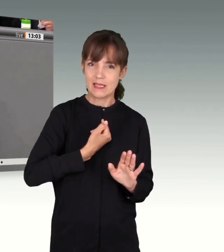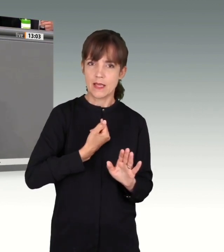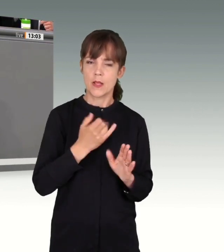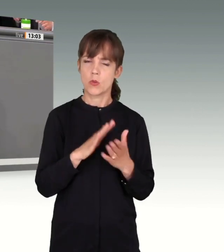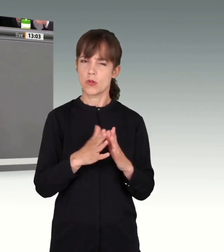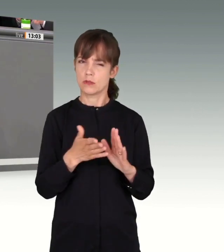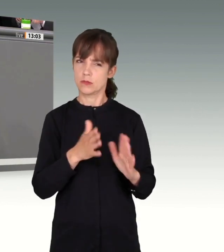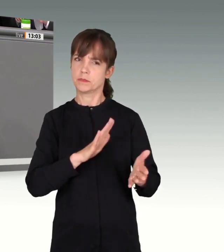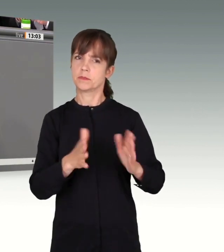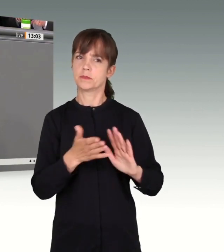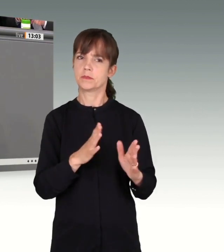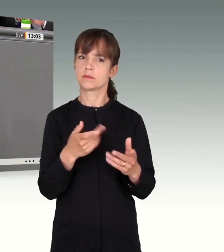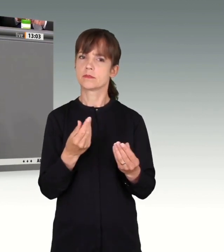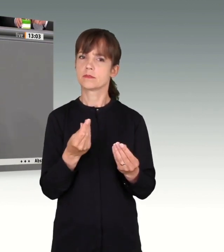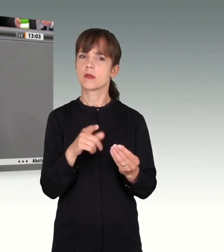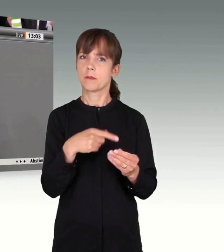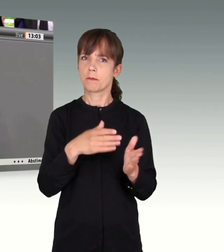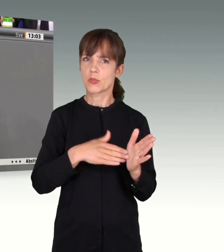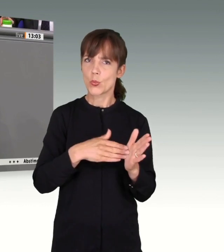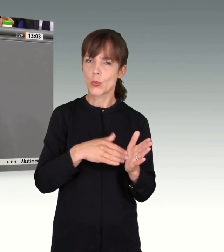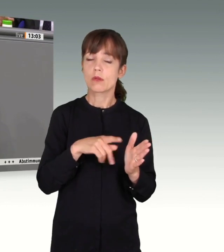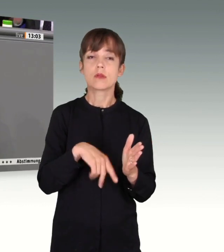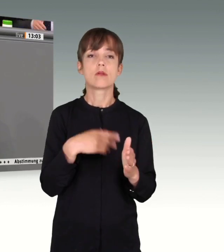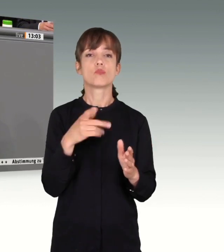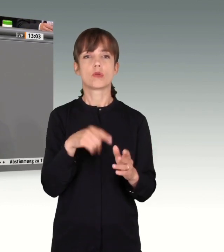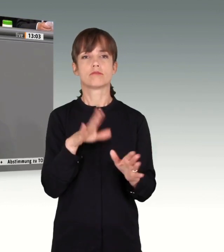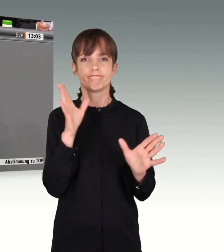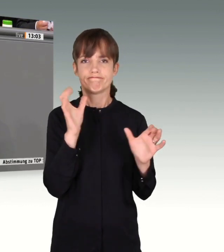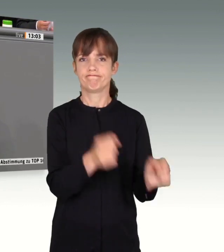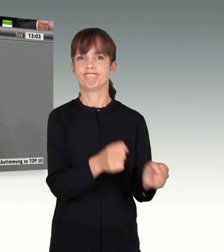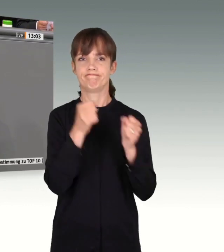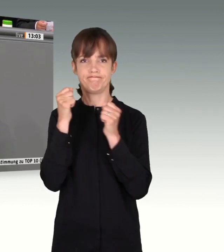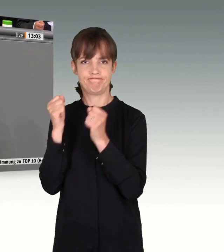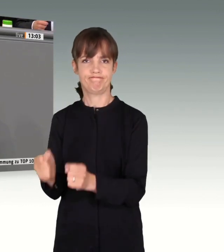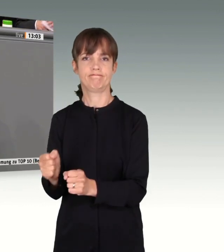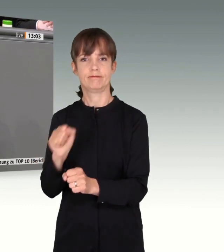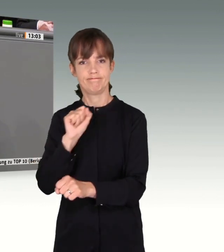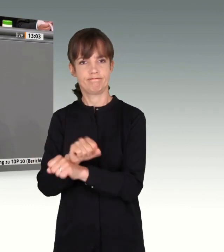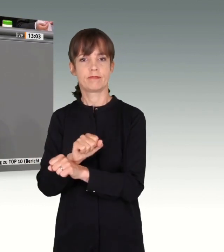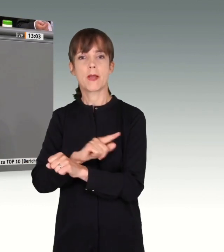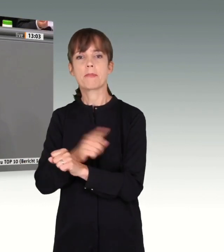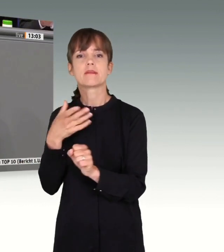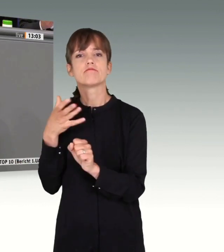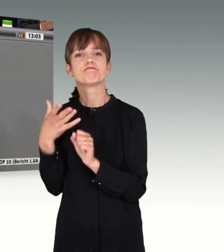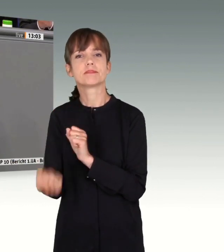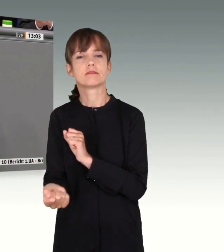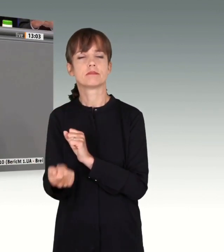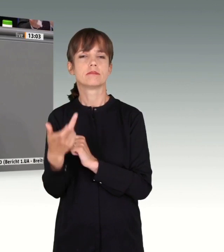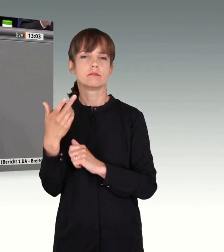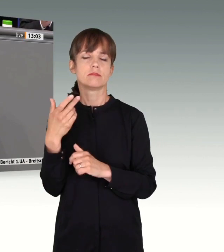dann gehört er in staatlichen Gewahrsam, bis er diese Identität auch festgestellt hat. Das BAMF müssen wir zu einer